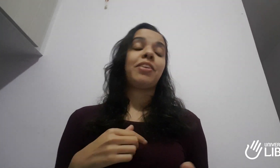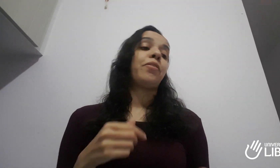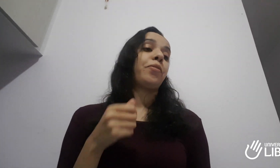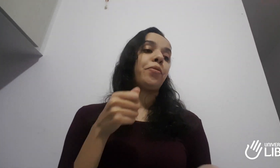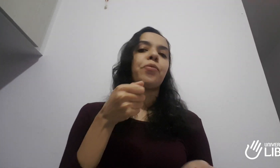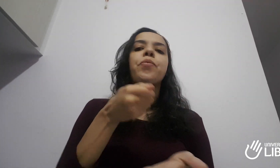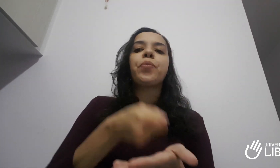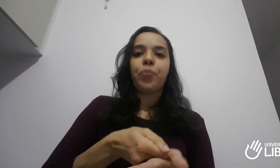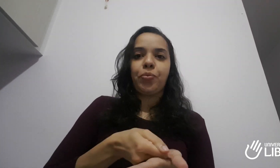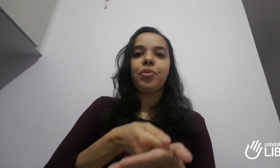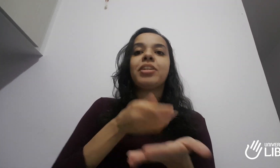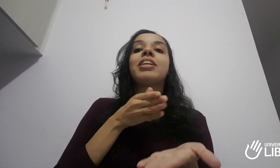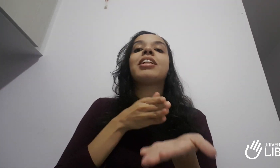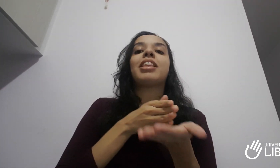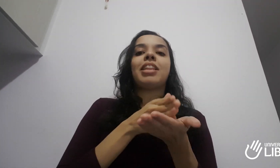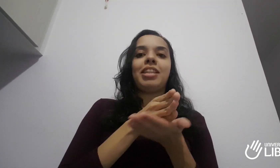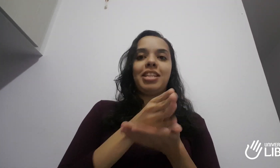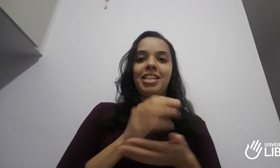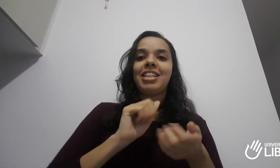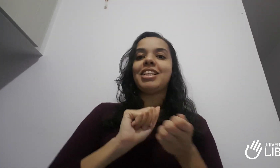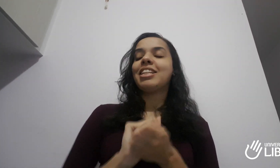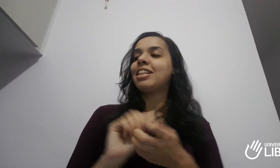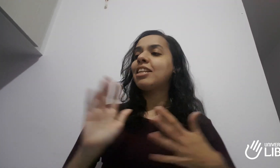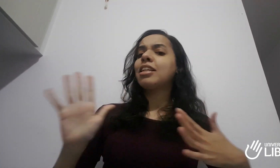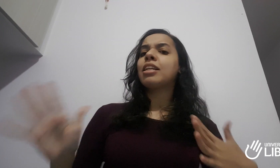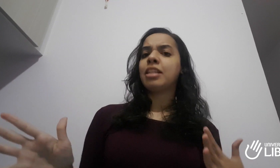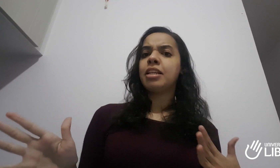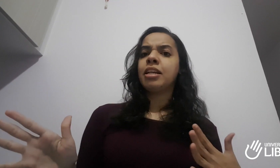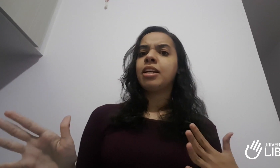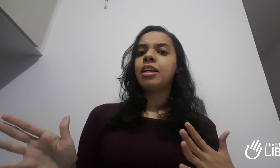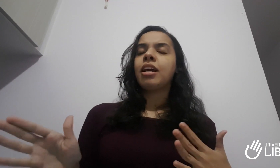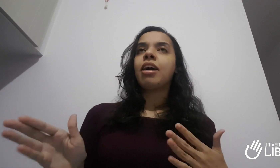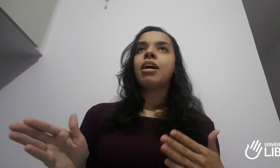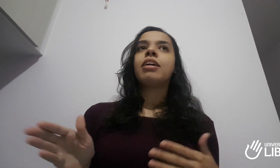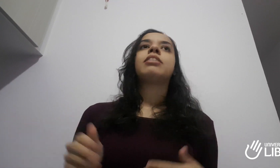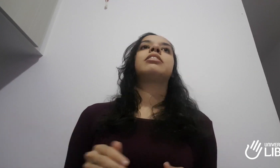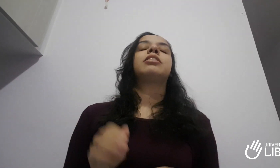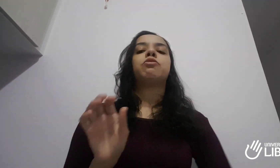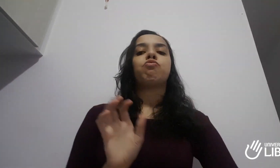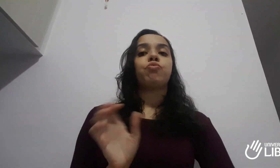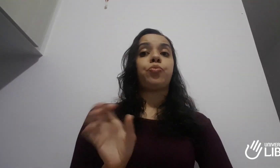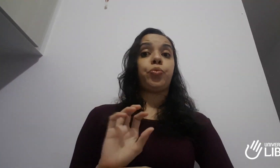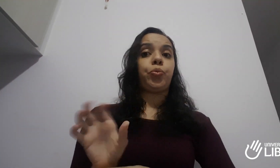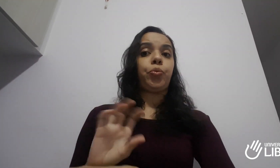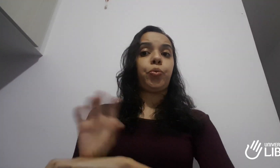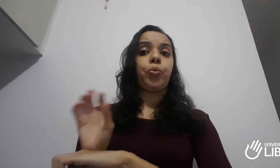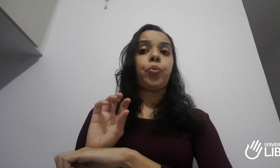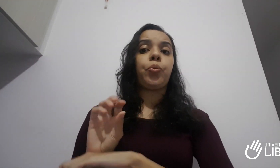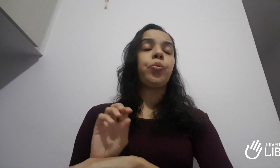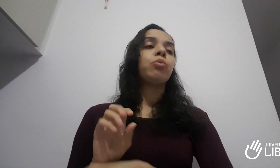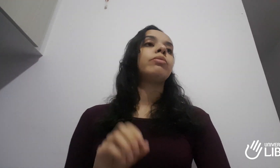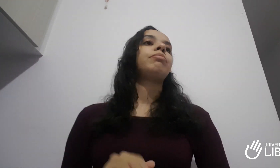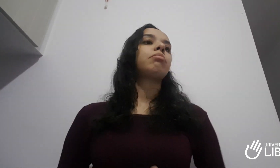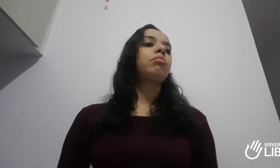fiquei um pouco receiosa, mas eu tinha muita vontade de aprender a Libras, então eu resolvi me matricular,